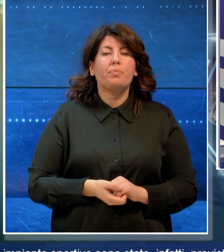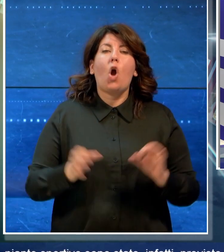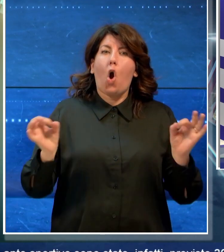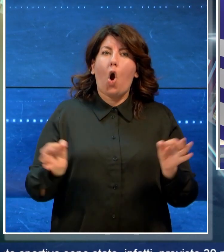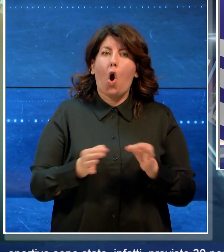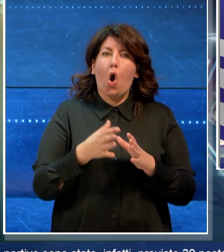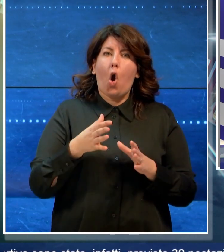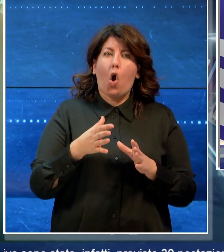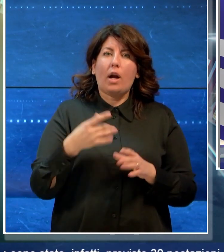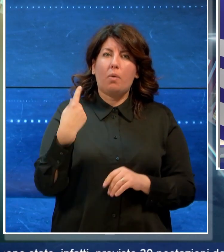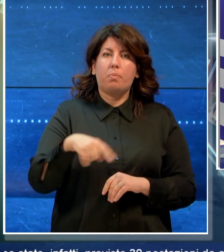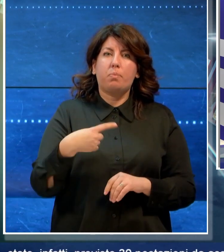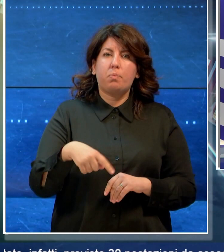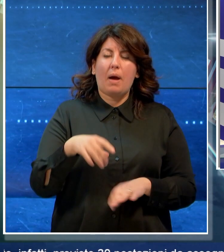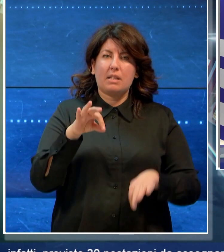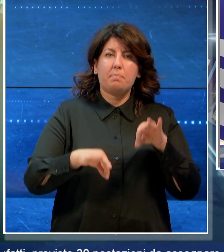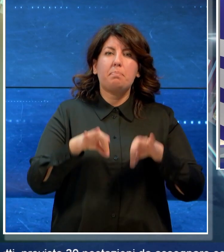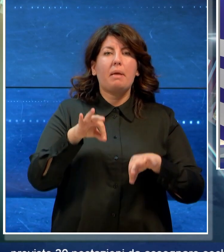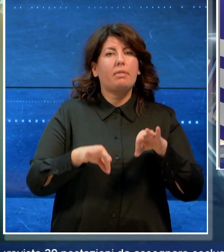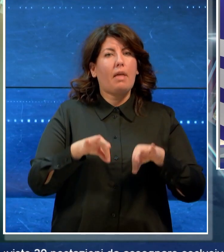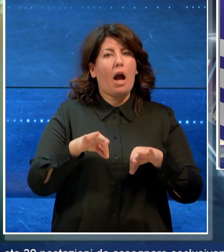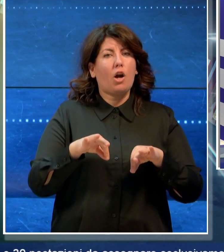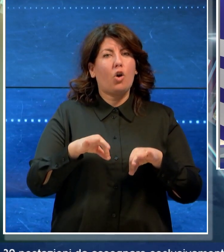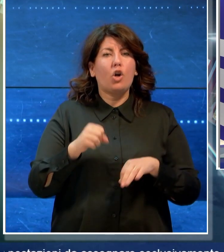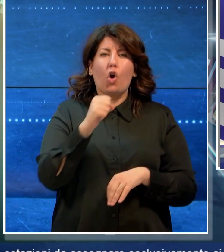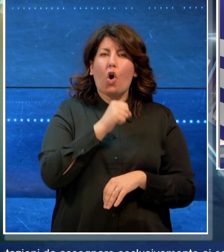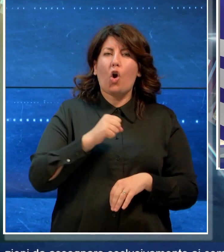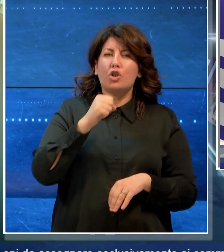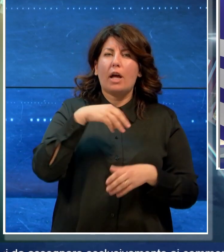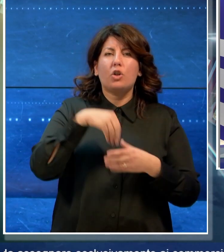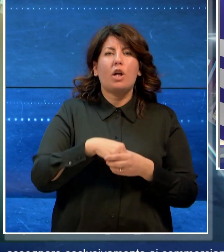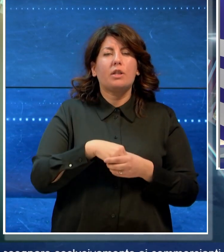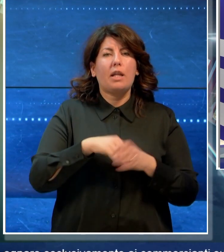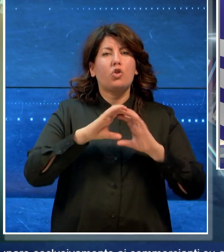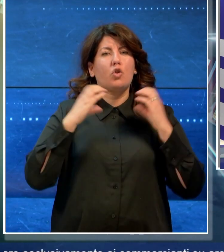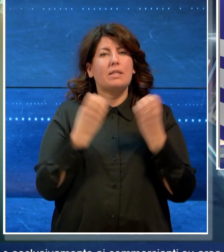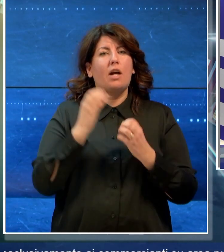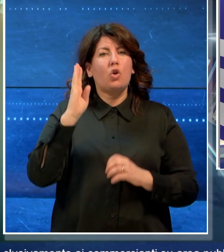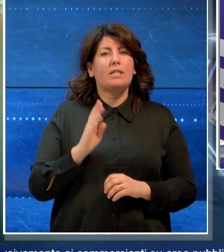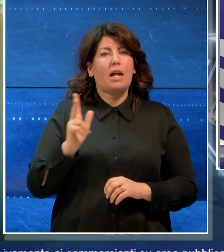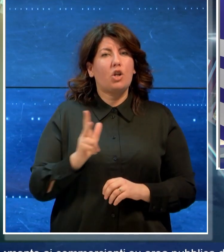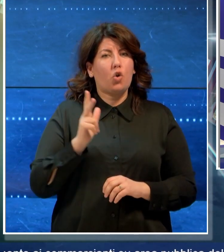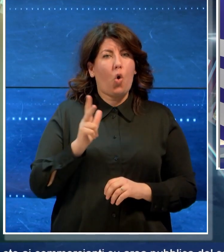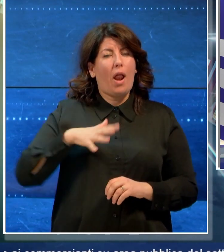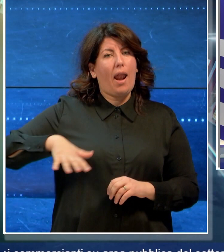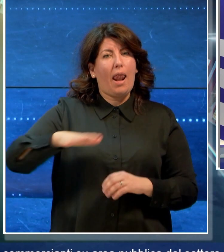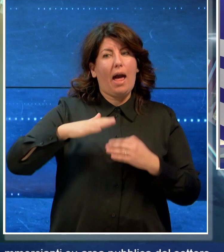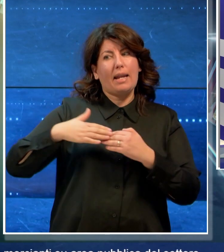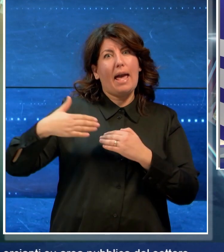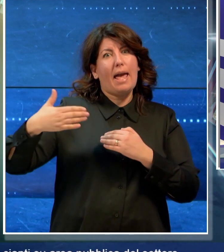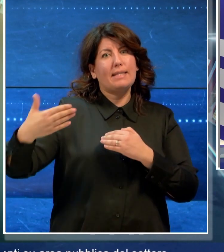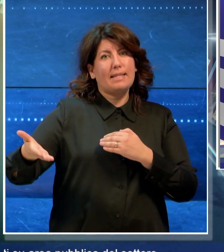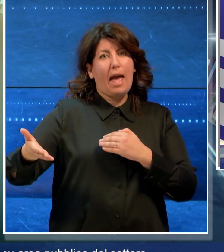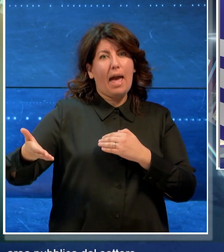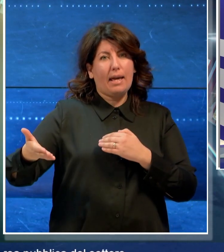occasione di questi spettacoli di scena allo stadio San Nicola, presso l'aria esterna dell